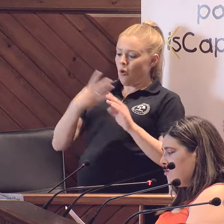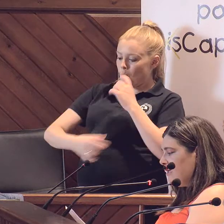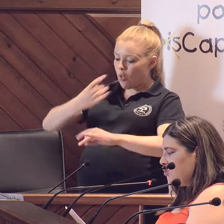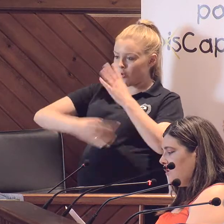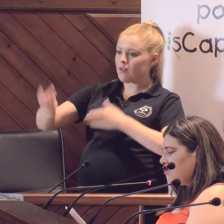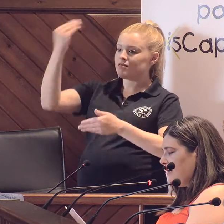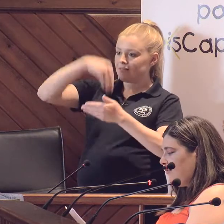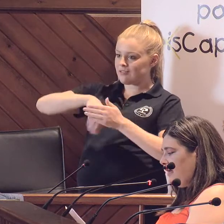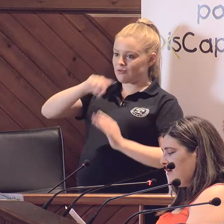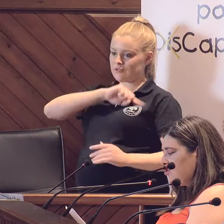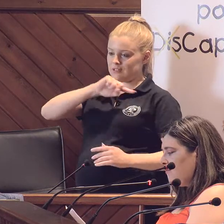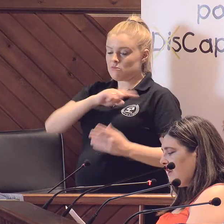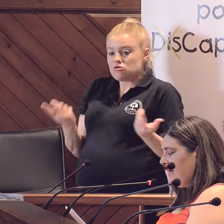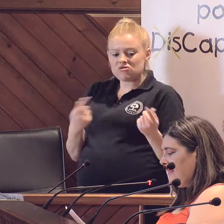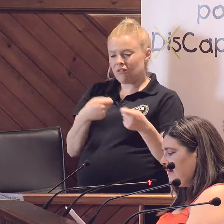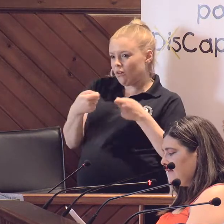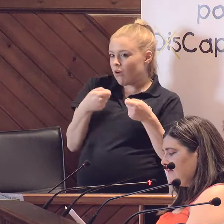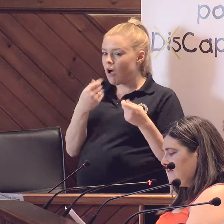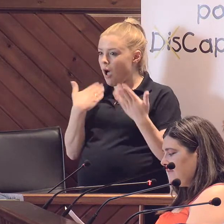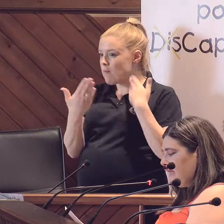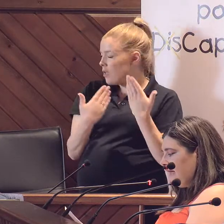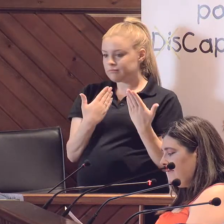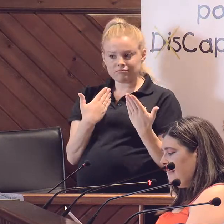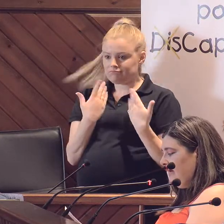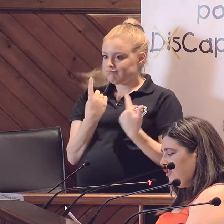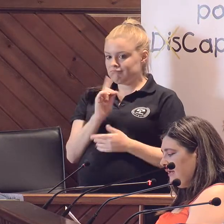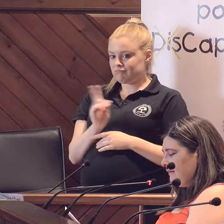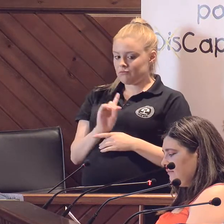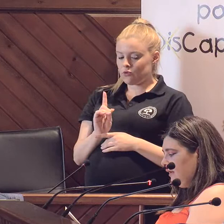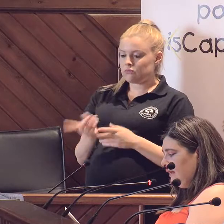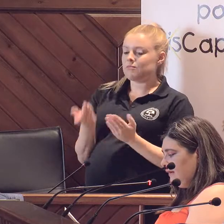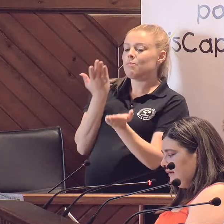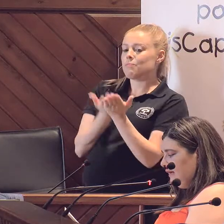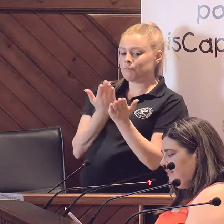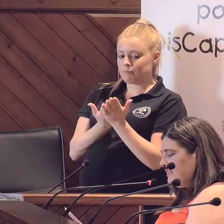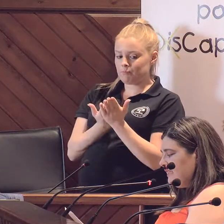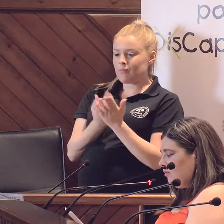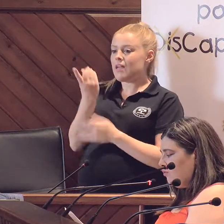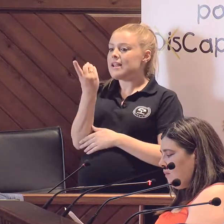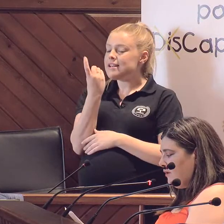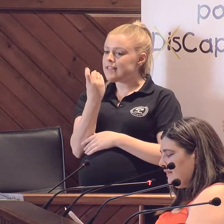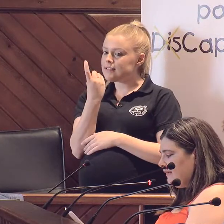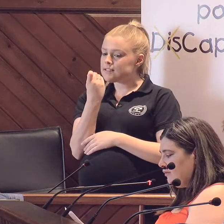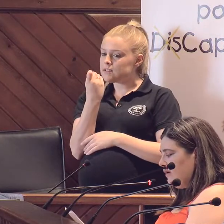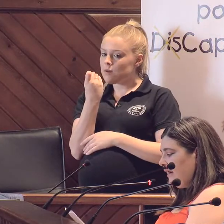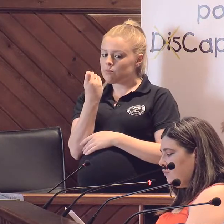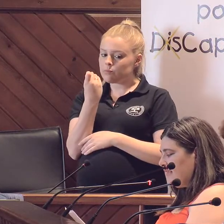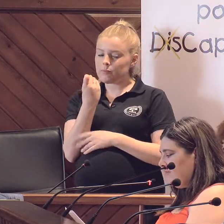y creemos que eso no es negociable. Somos realidad. Reivindicaciones. Necesitamos una